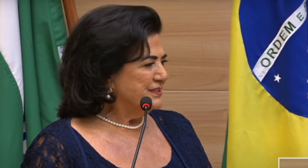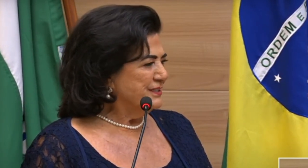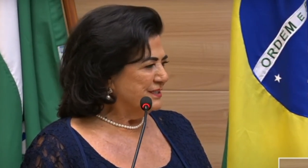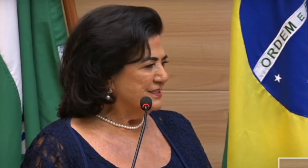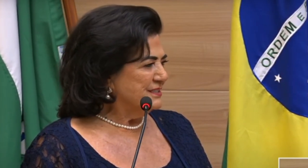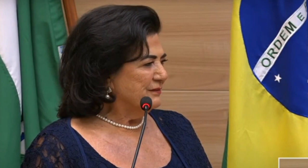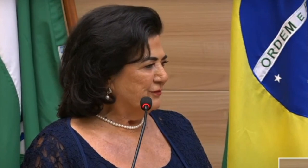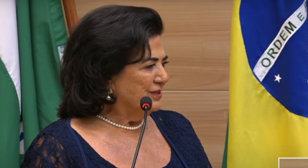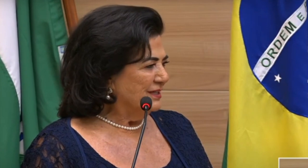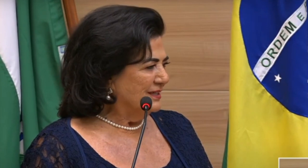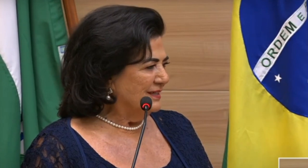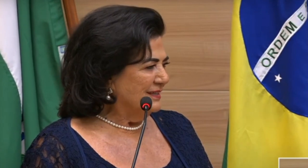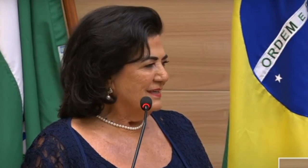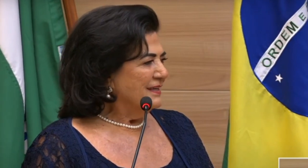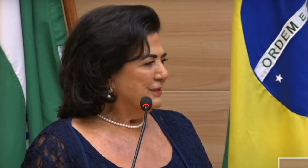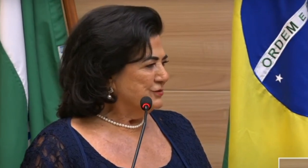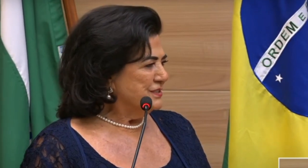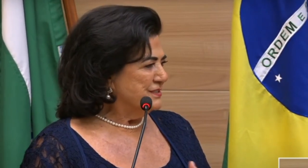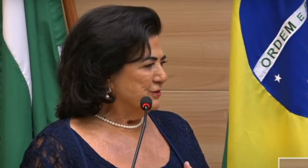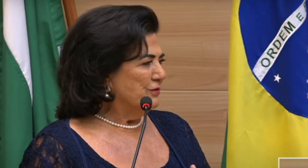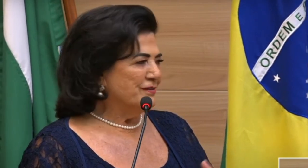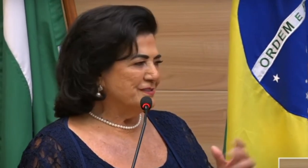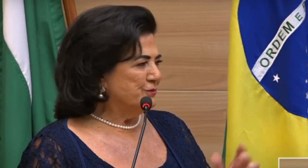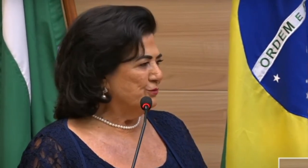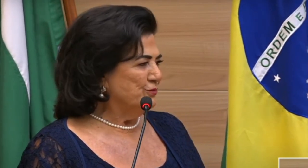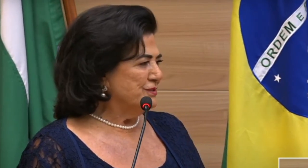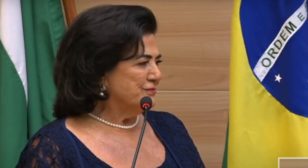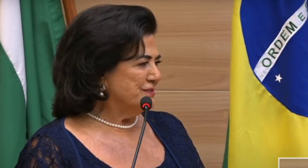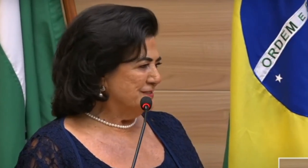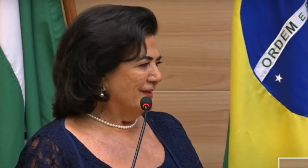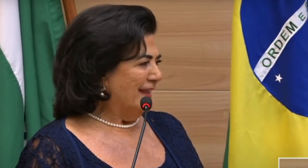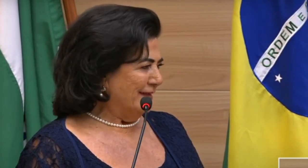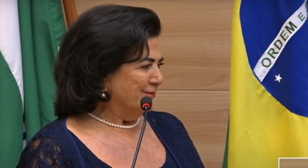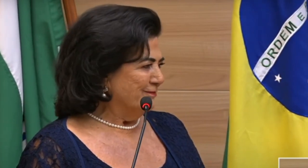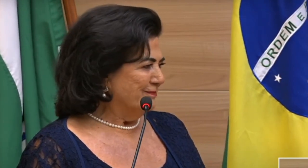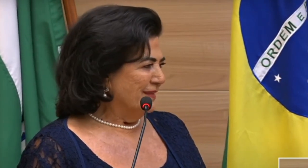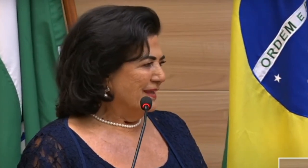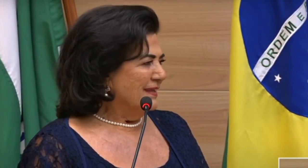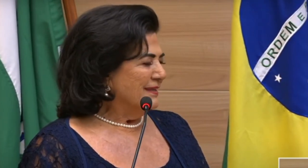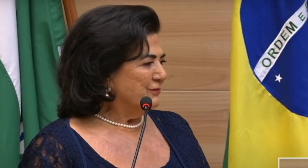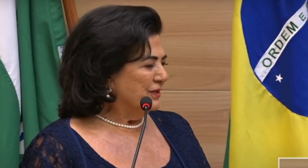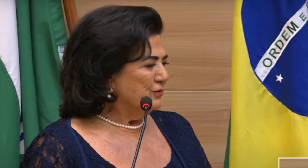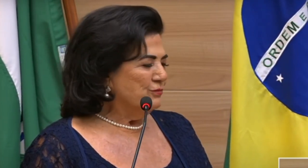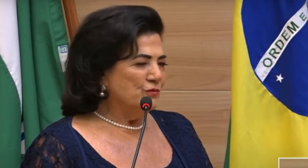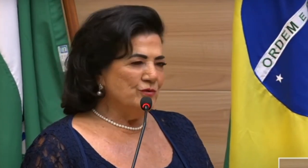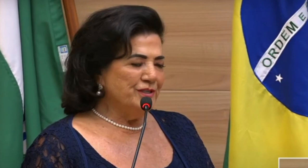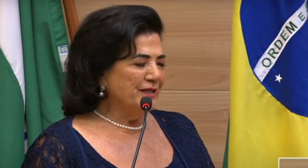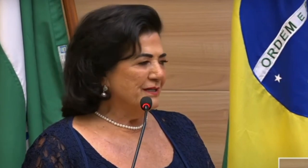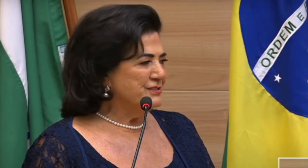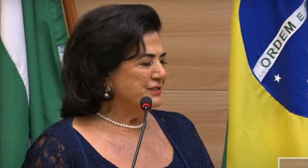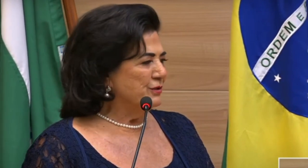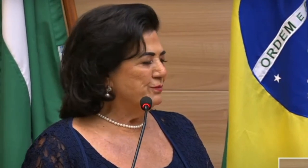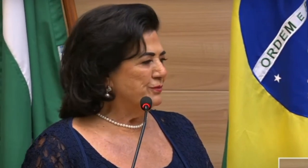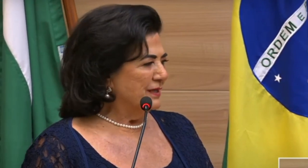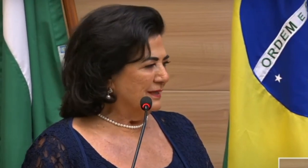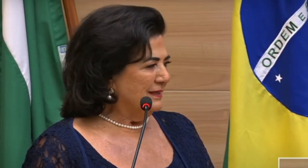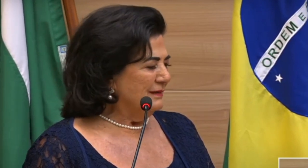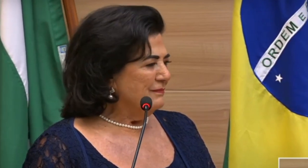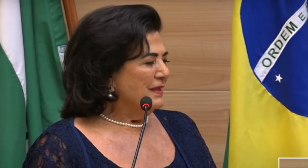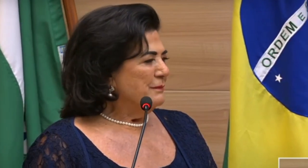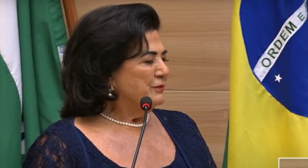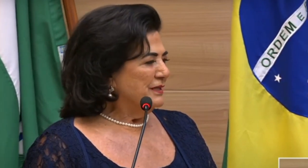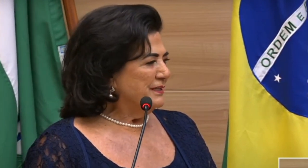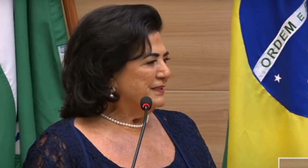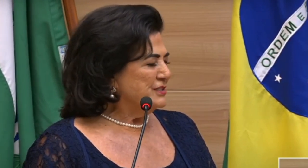pode ter certeza que foi ele que nos ensinou a fazer tudo isso que vocês falaram. E eu tenho muita gratidão por